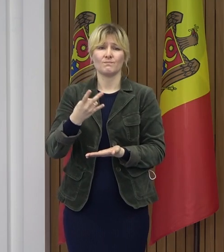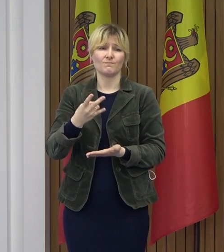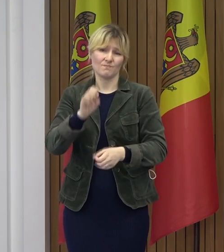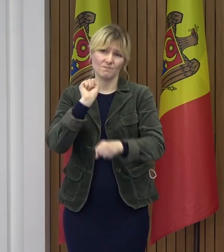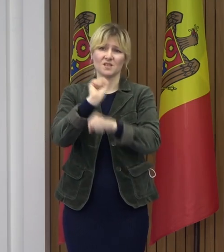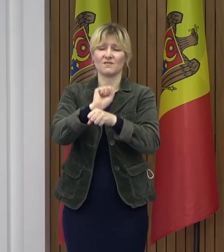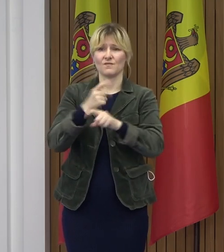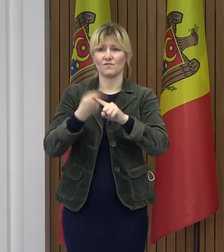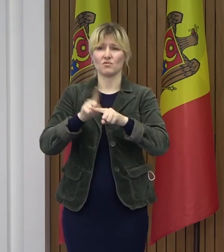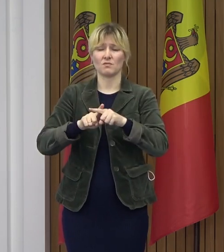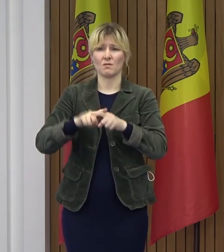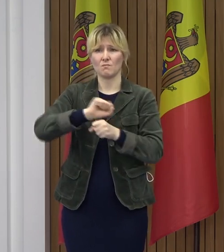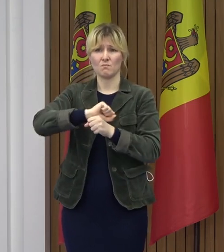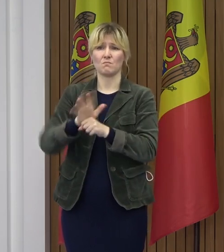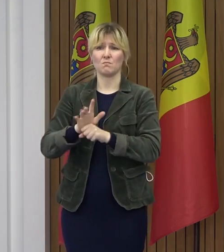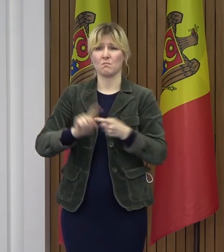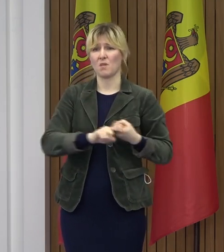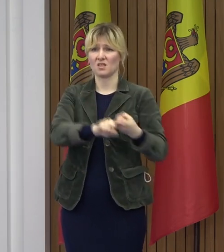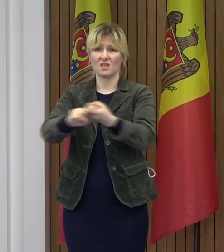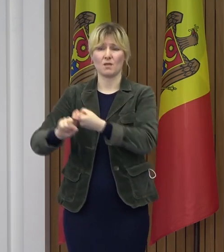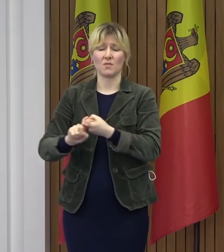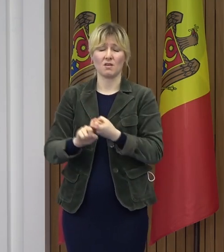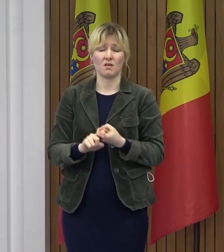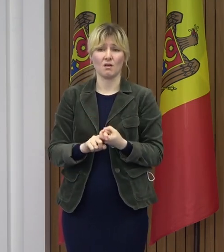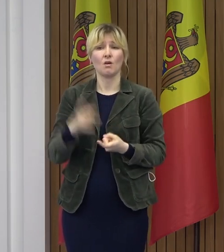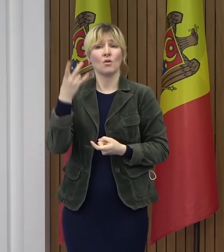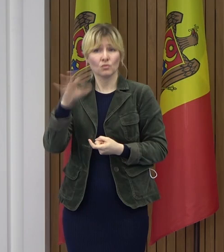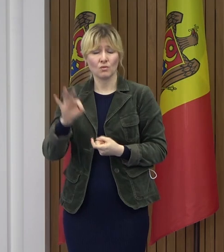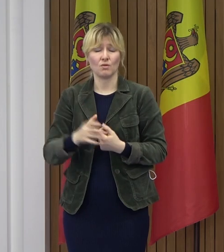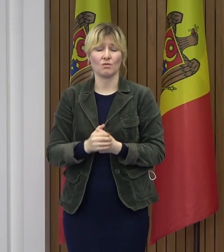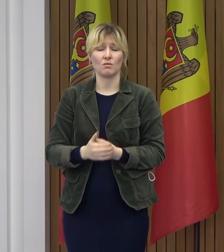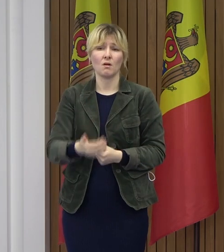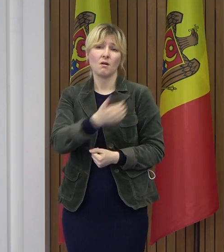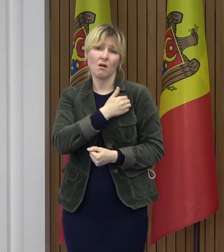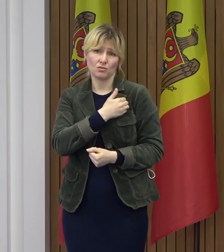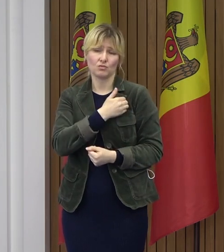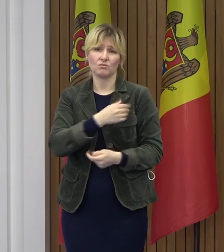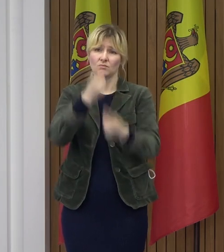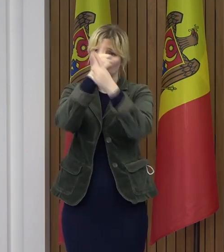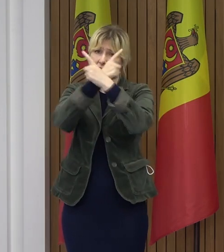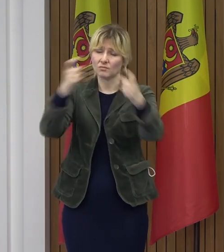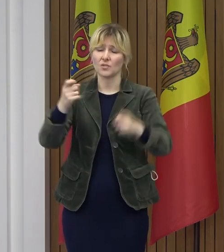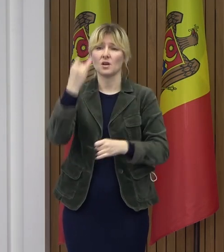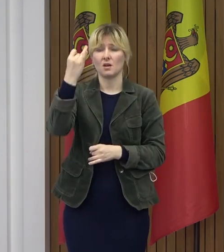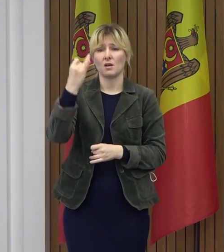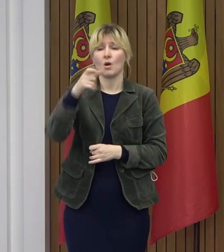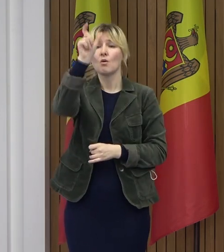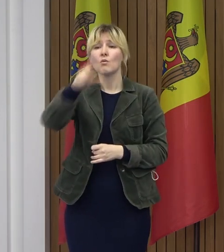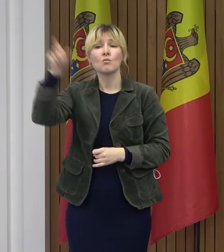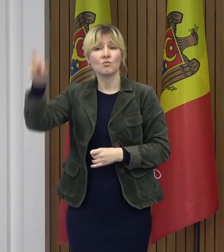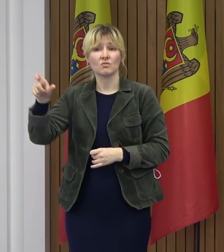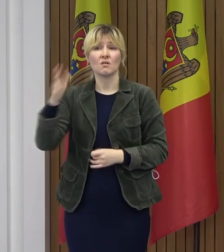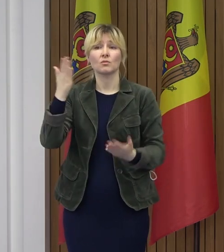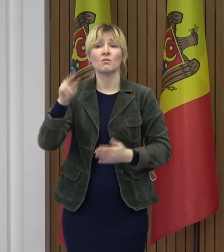pandemii. Pe de altă parte, permiteți-mi să fac un apel și către politicienii Republicii